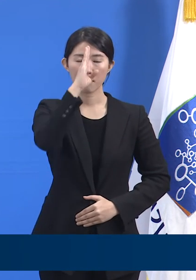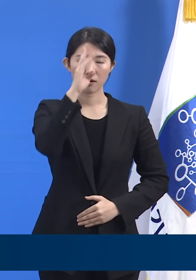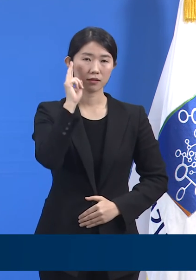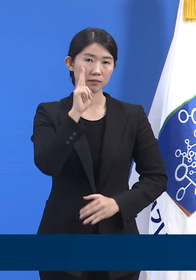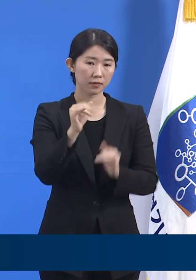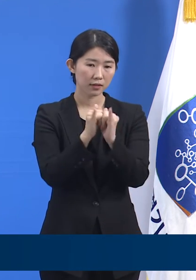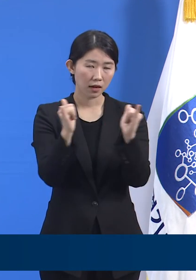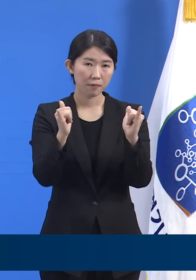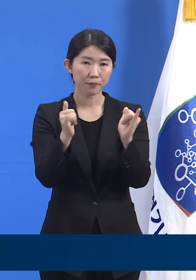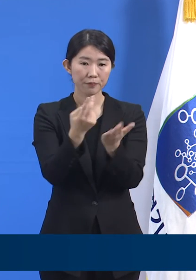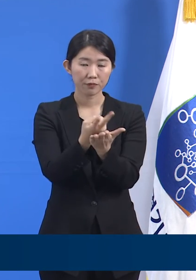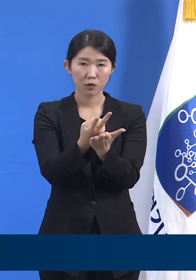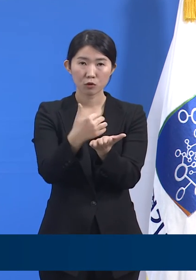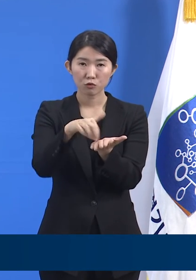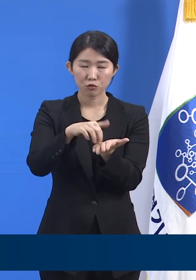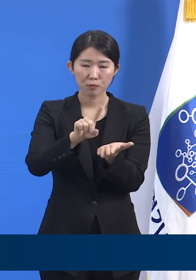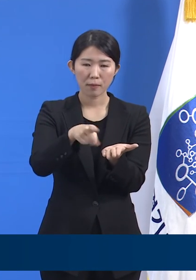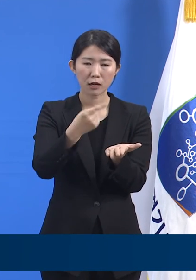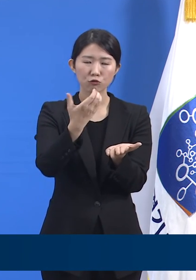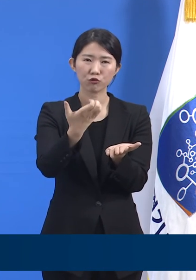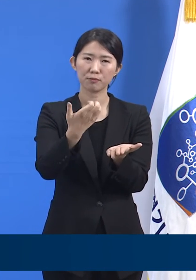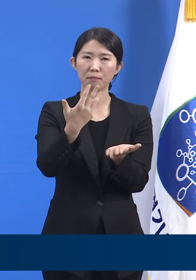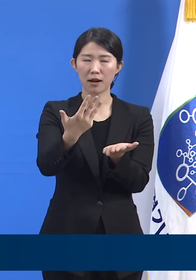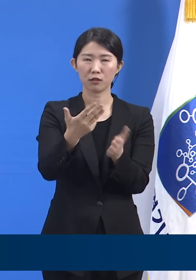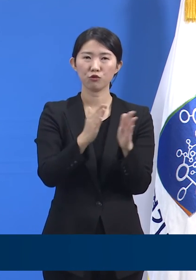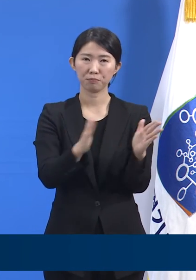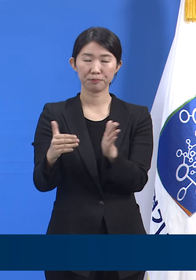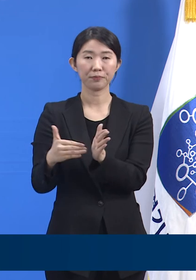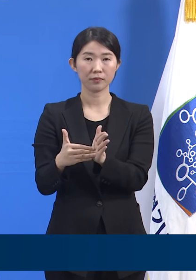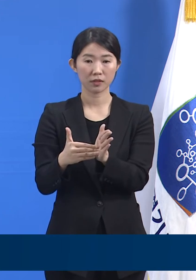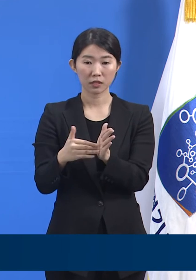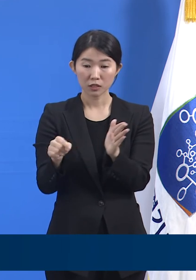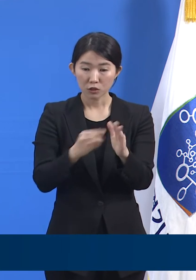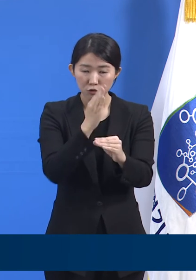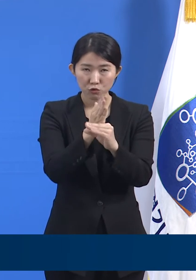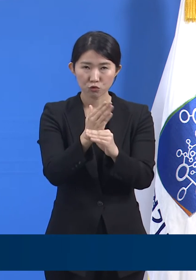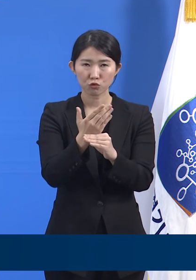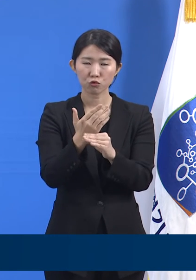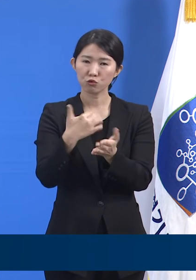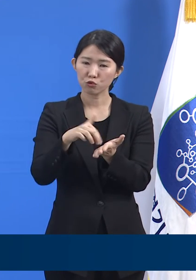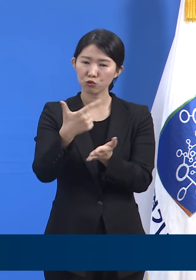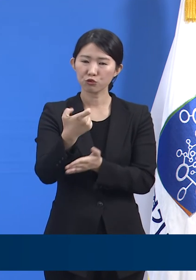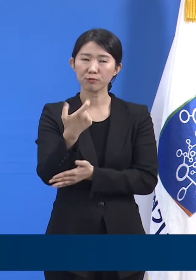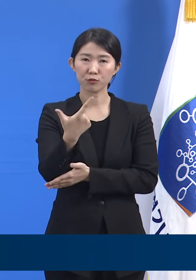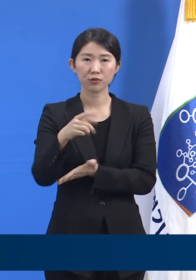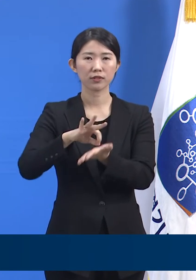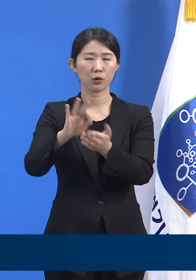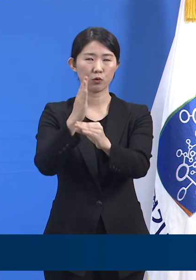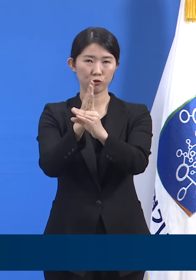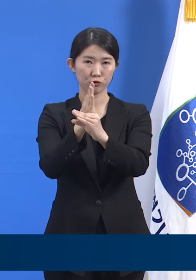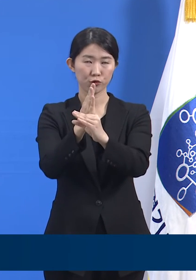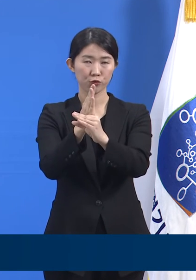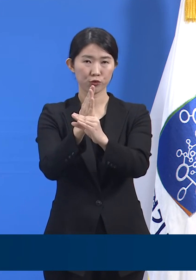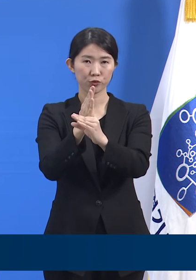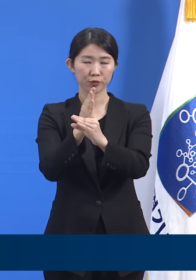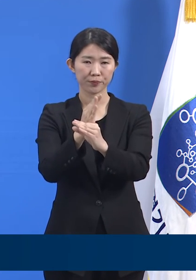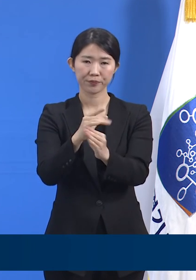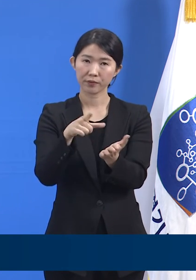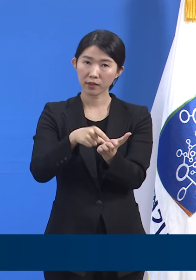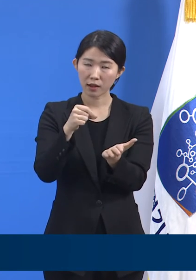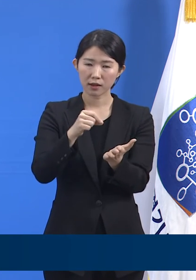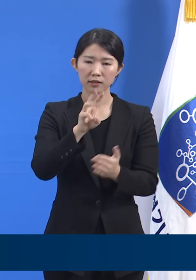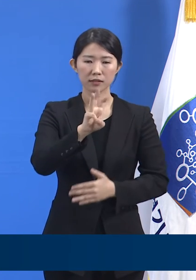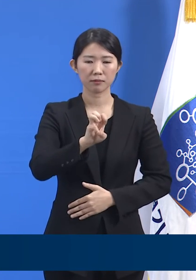치료 병상은 총 198병상 확보하였으며 이 중 66개를 사용하고 있습니다. 현재 가동률은